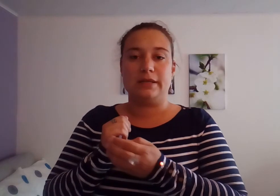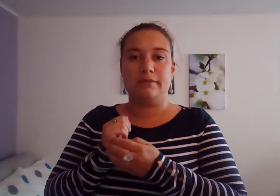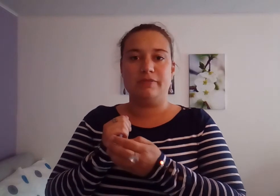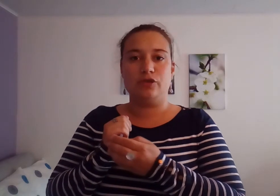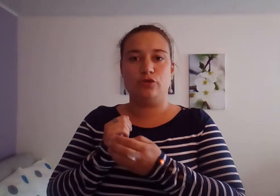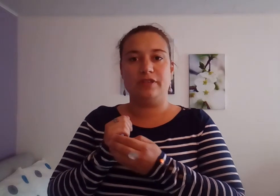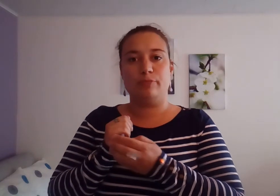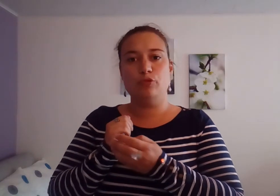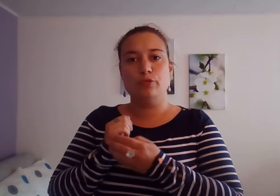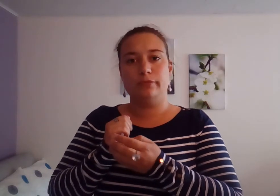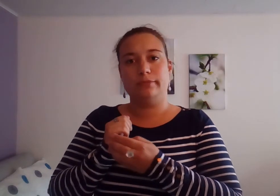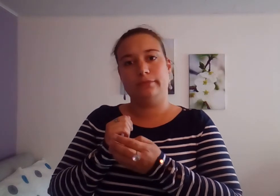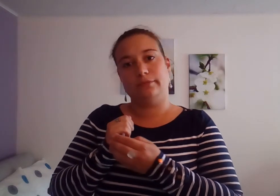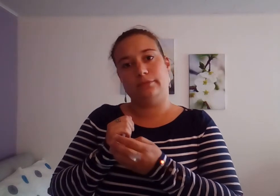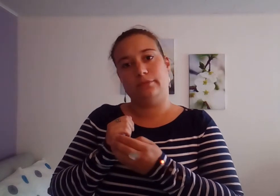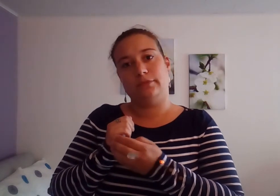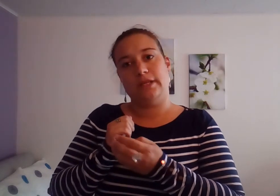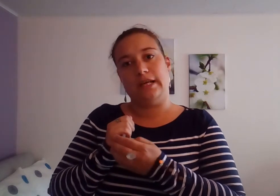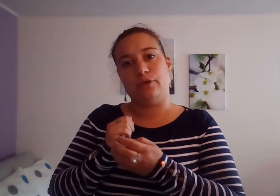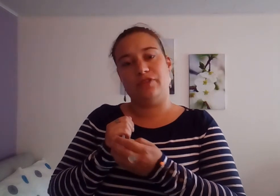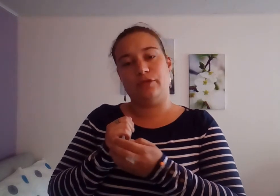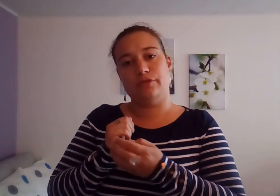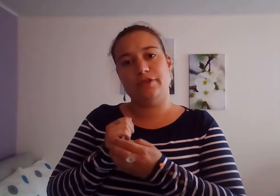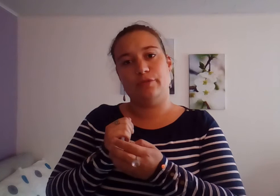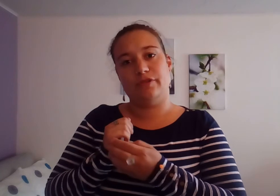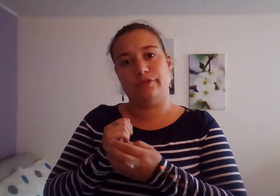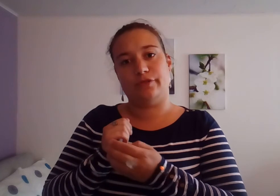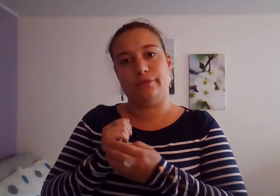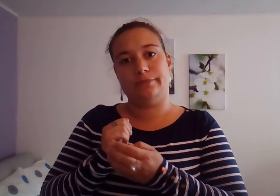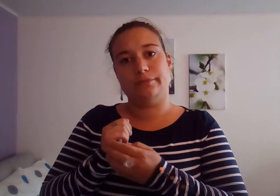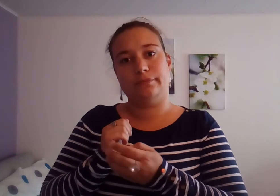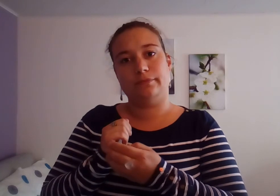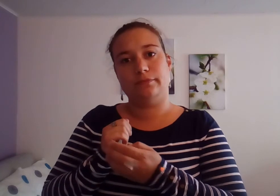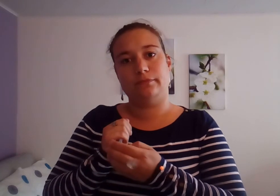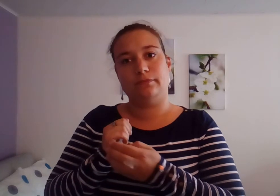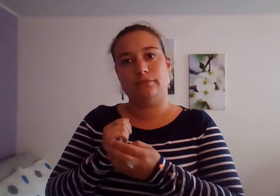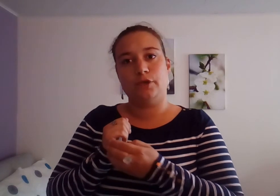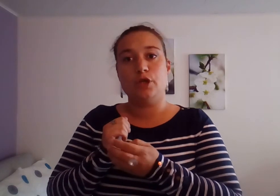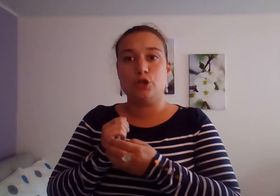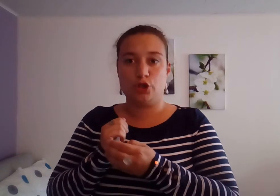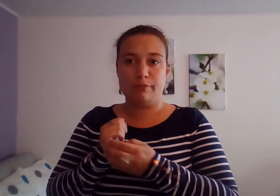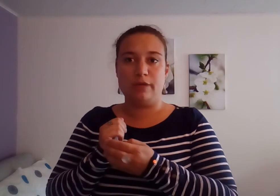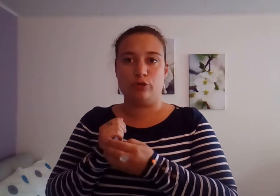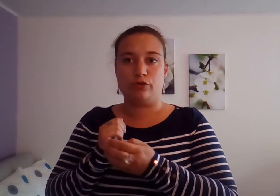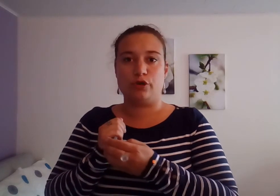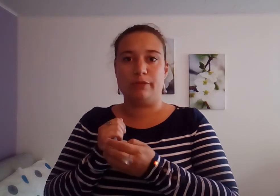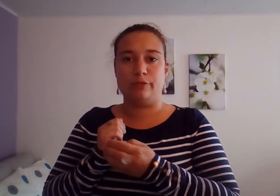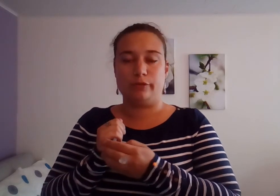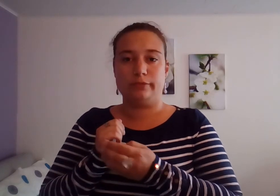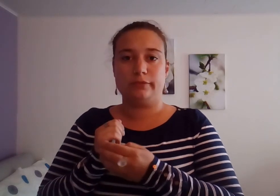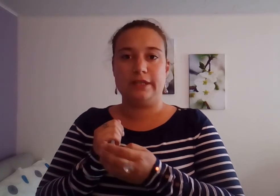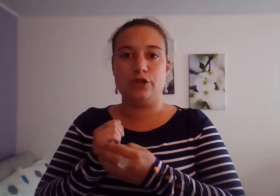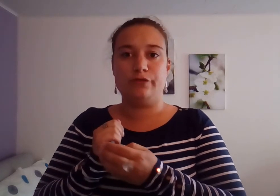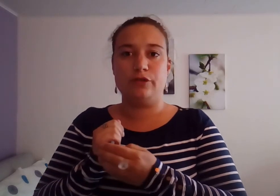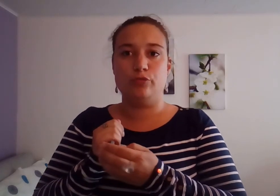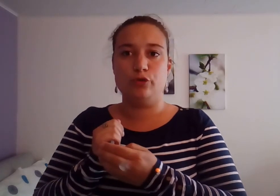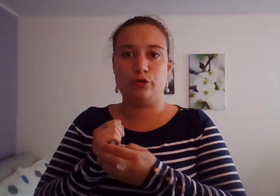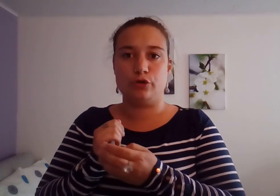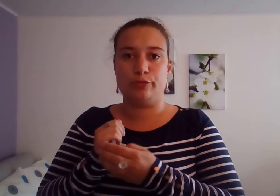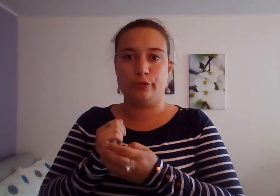Même si je suis à bout à cause des conflits de mes enfants. Je m'aime en tant que maman et je fais du mieux que je peux.